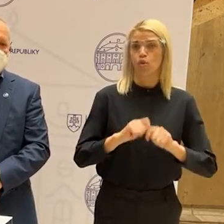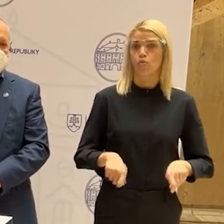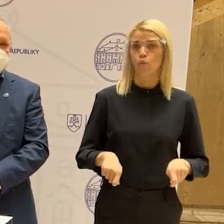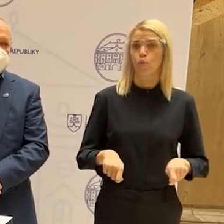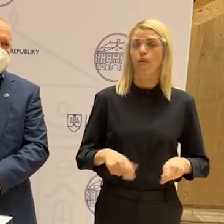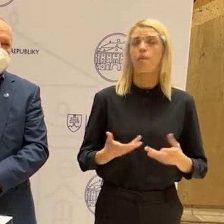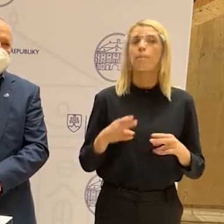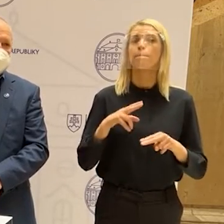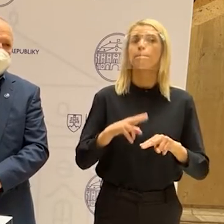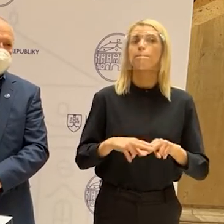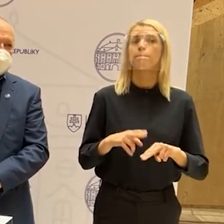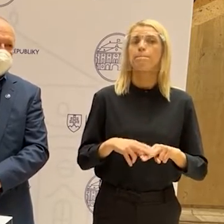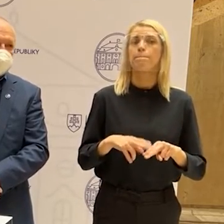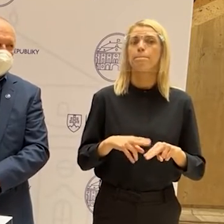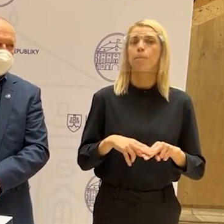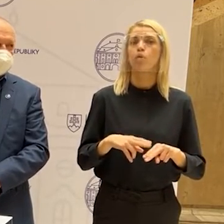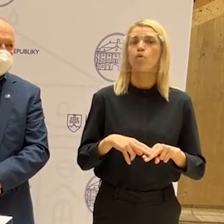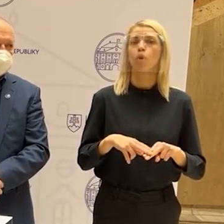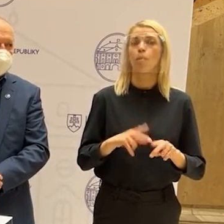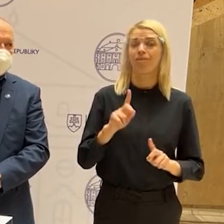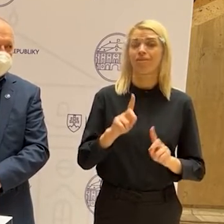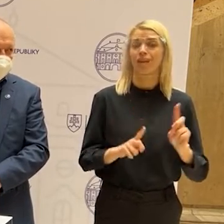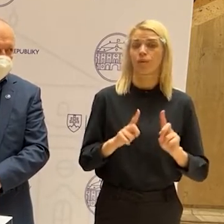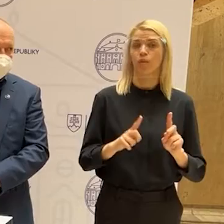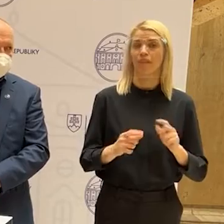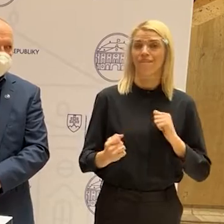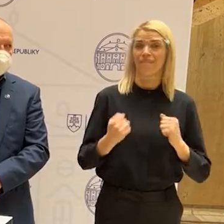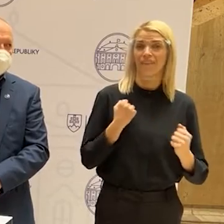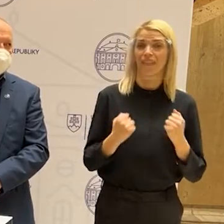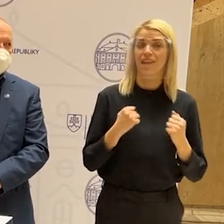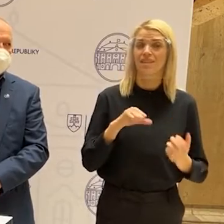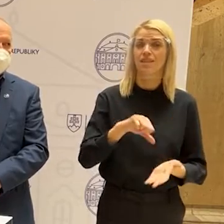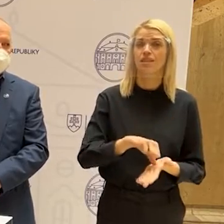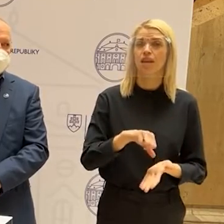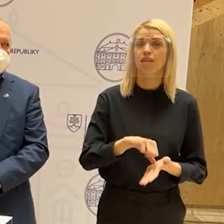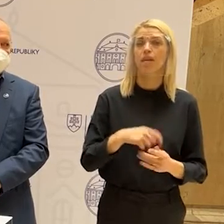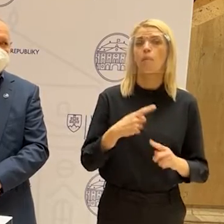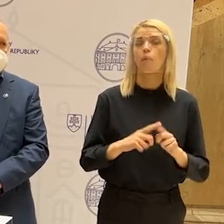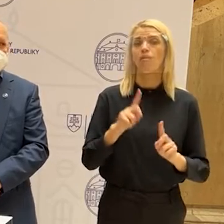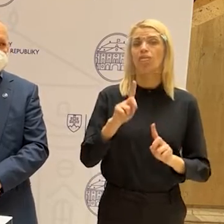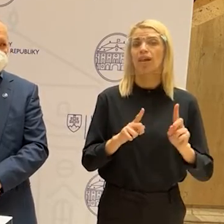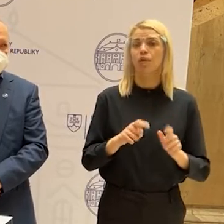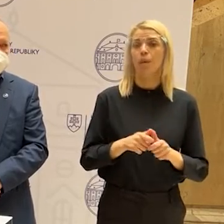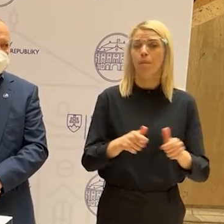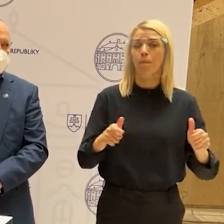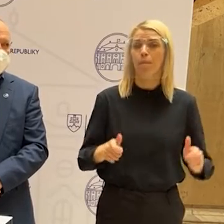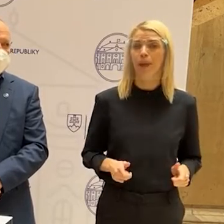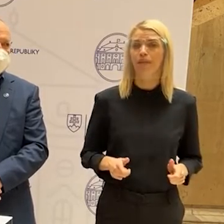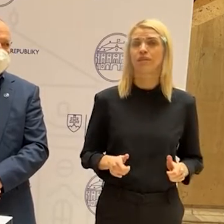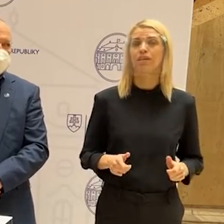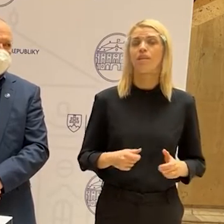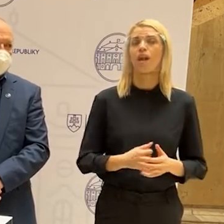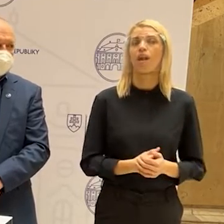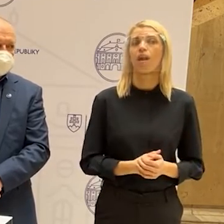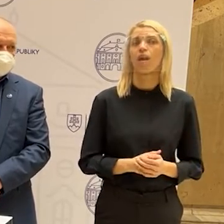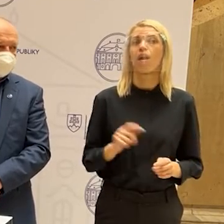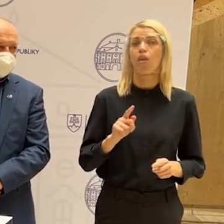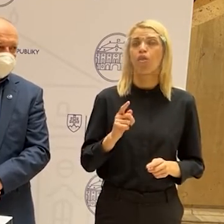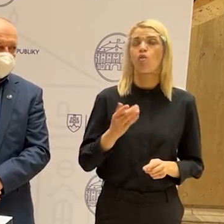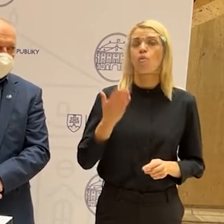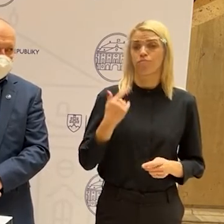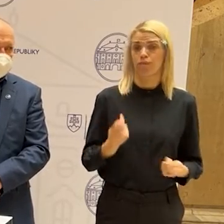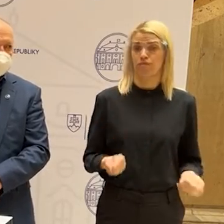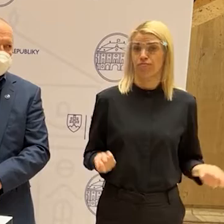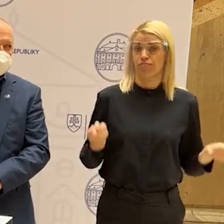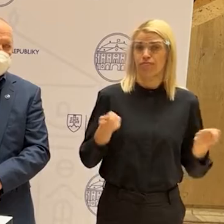potom niektoré tie fitness centra a niektoré bazény a tenisové dvorce, ktoré boli naozaj